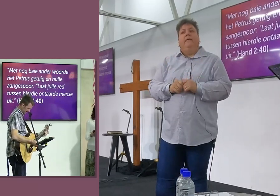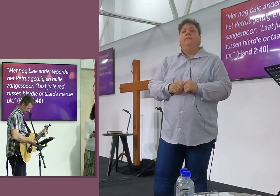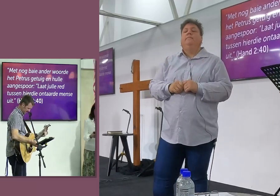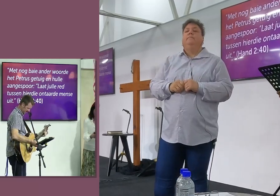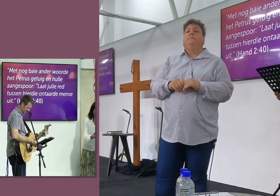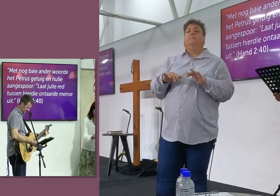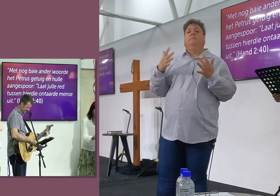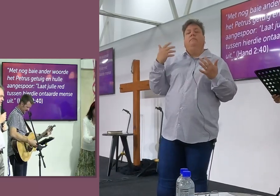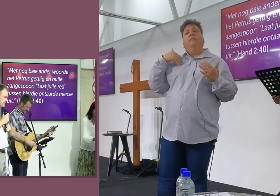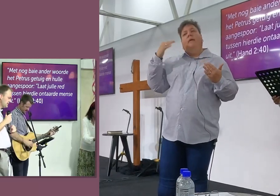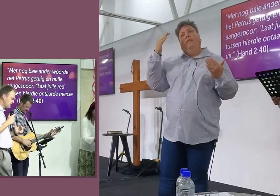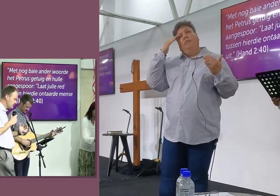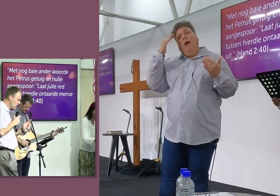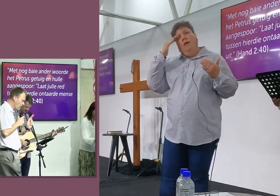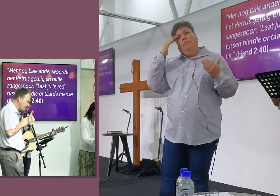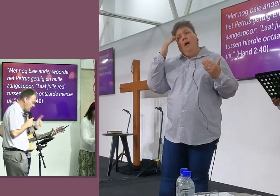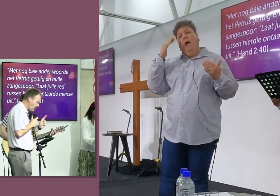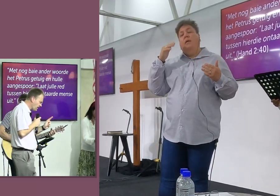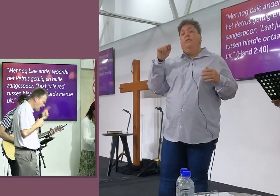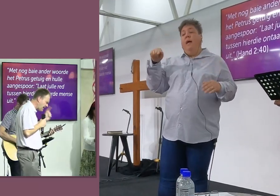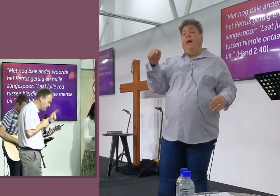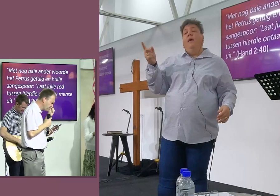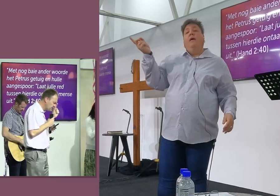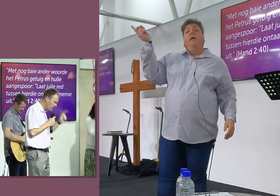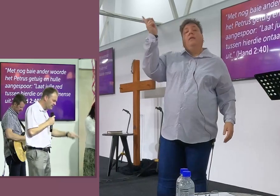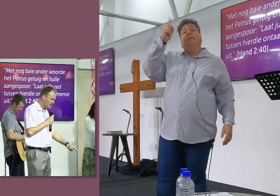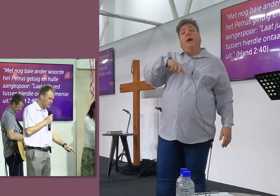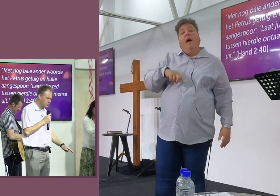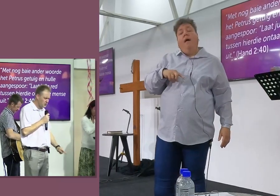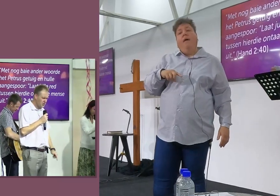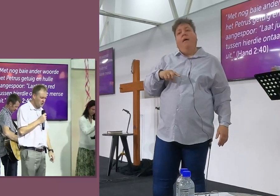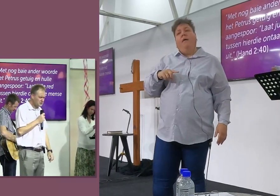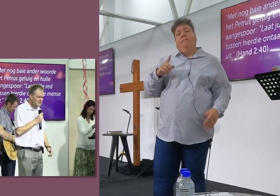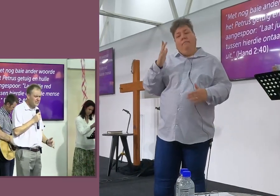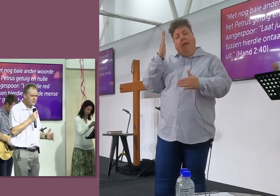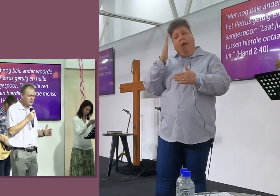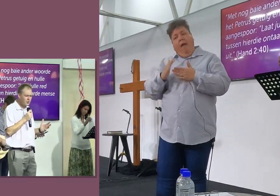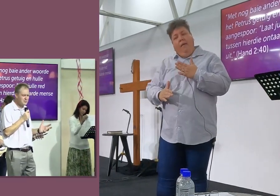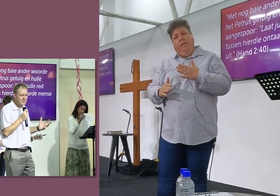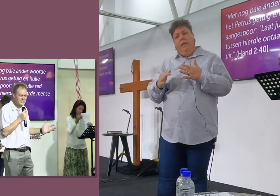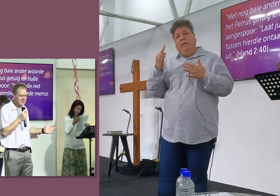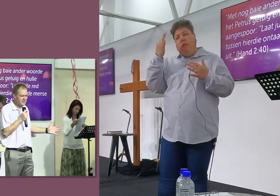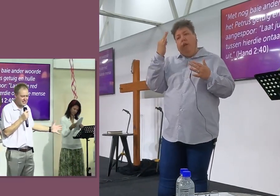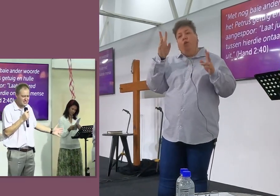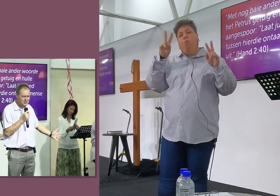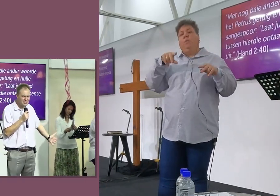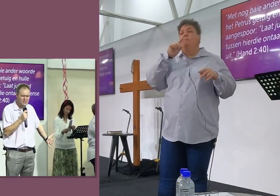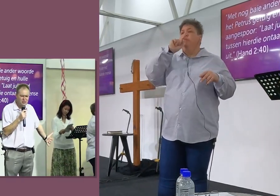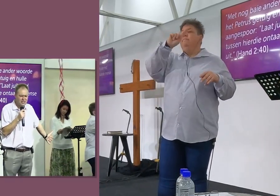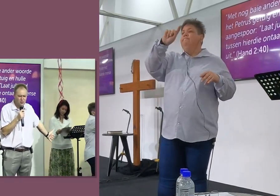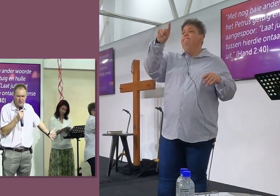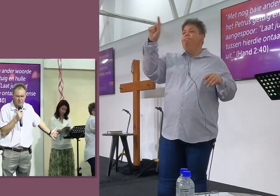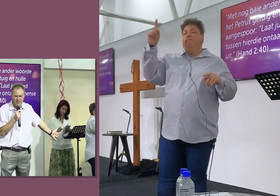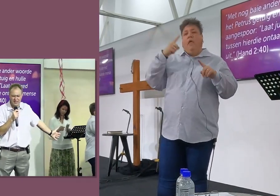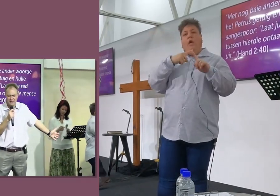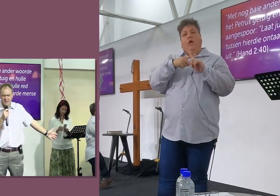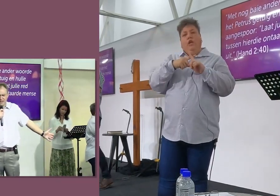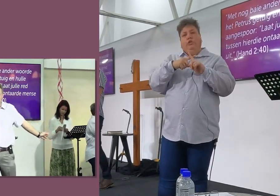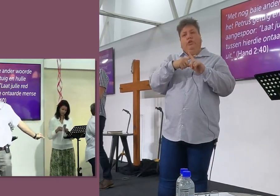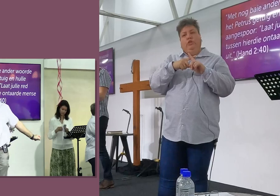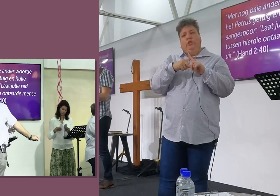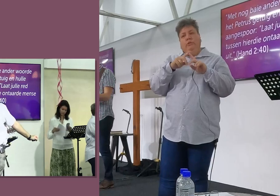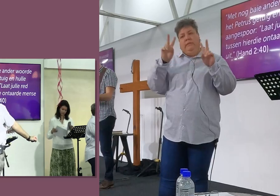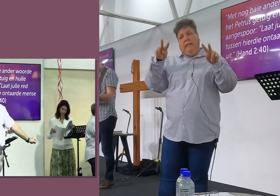net soos ek dankbaar om te dink jylle daar die dag aan die einde van daar die dag toe dat drie dode mense was die drie dode mannen